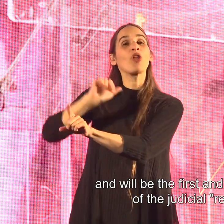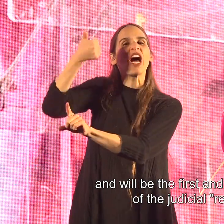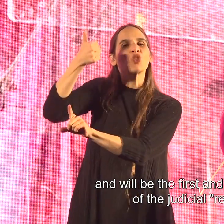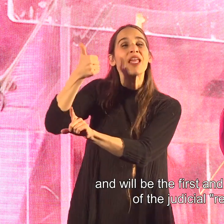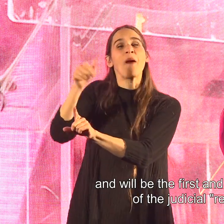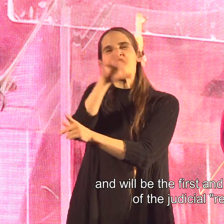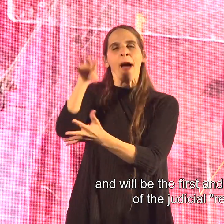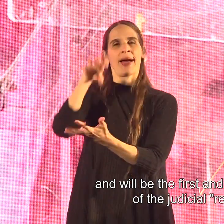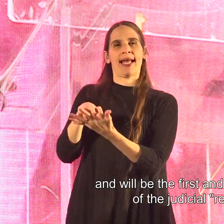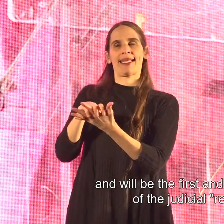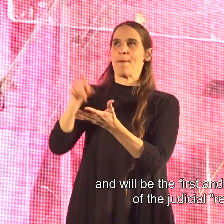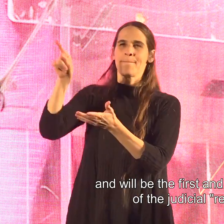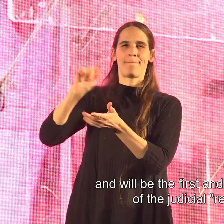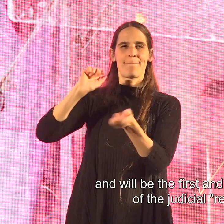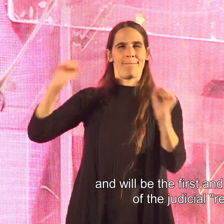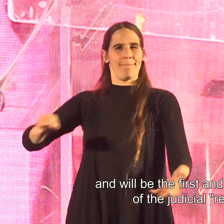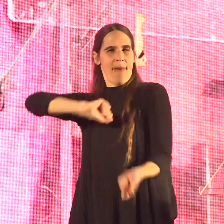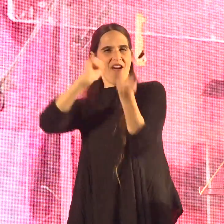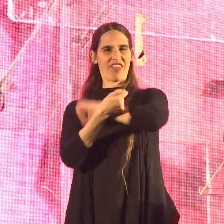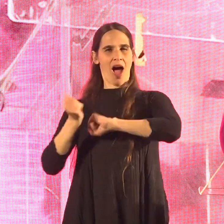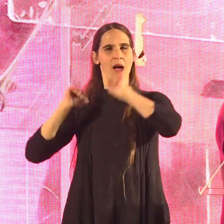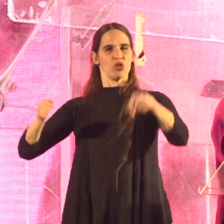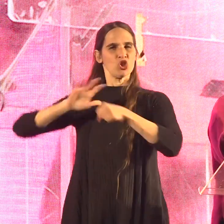והמרכזיים של ההפיכה המשטרית